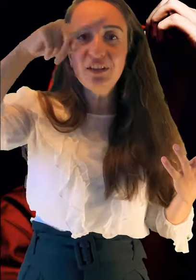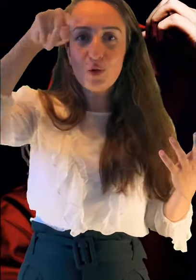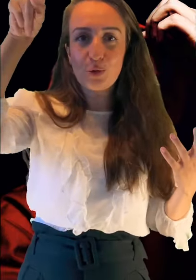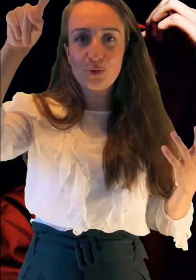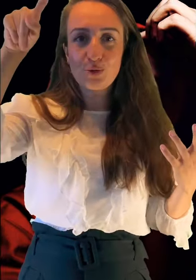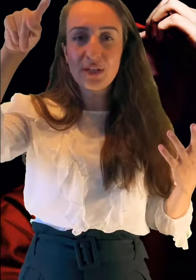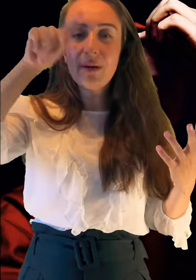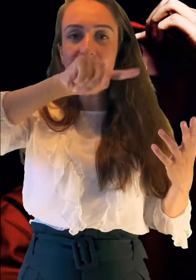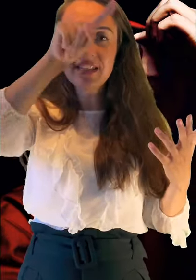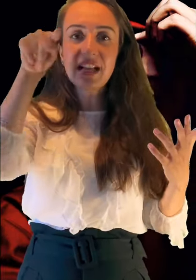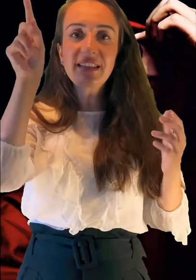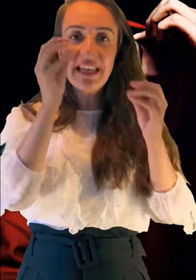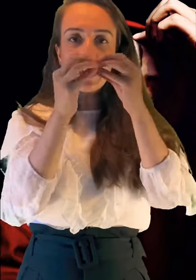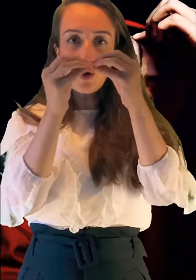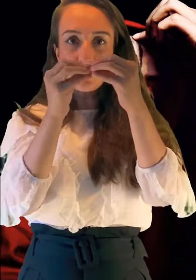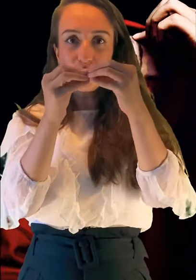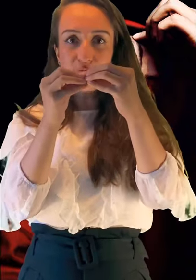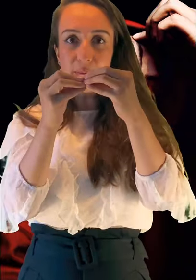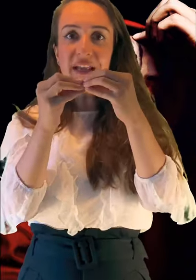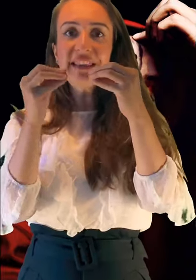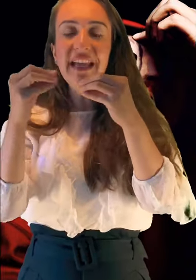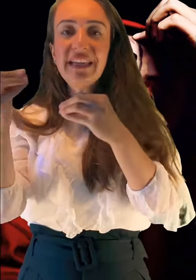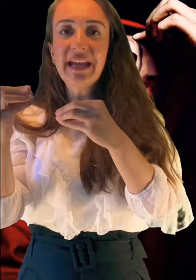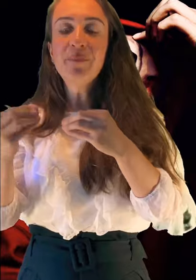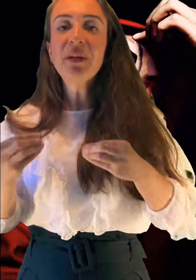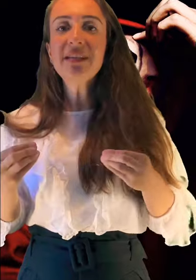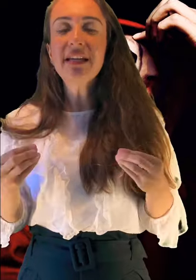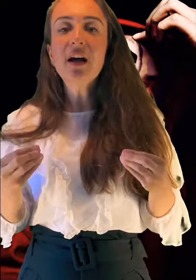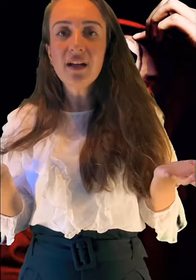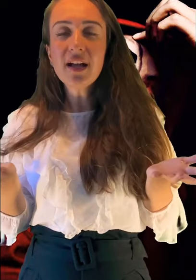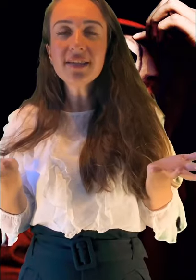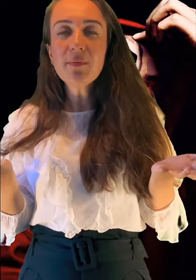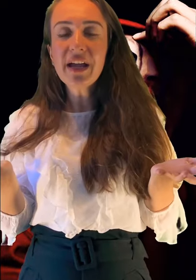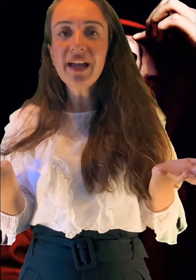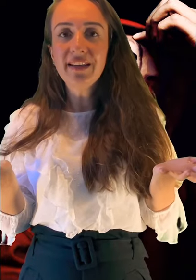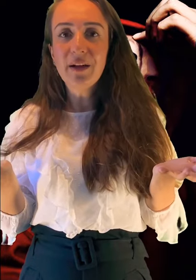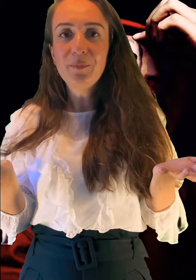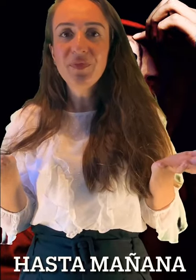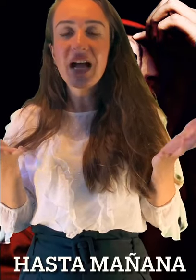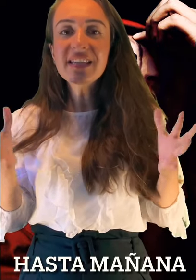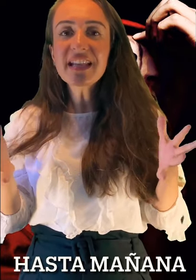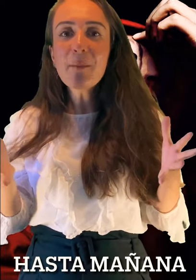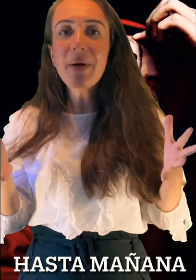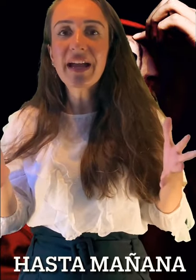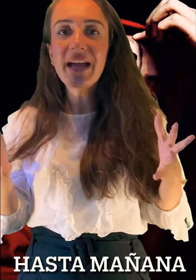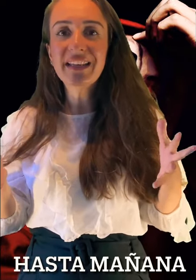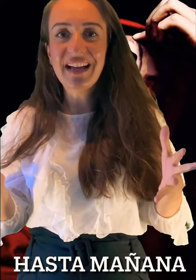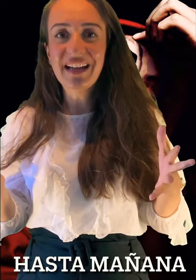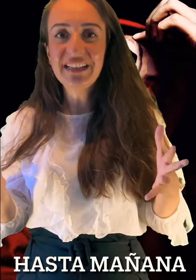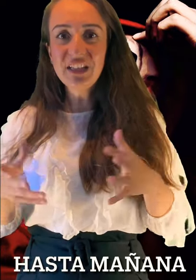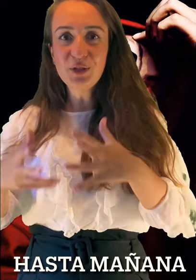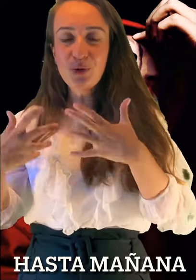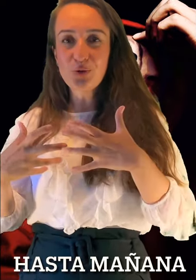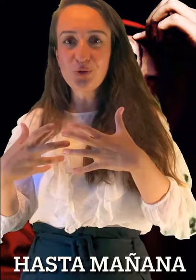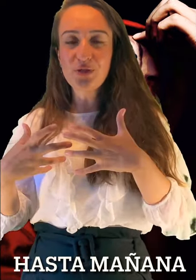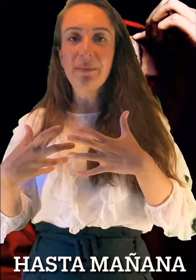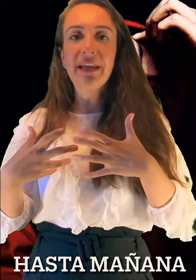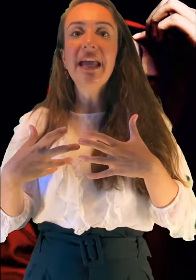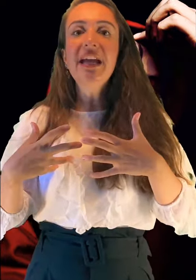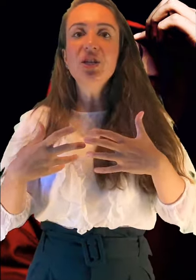okuyorsunuz. Tamam mı? Nazal N'yi gördüğünüz zaman N-Y. Mesela Asta Mayana. Asta Mayana. Yarın görüşürüz demek. Şimdi